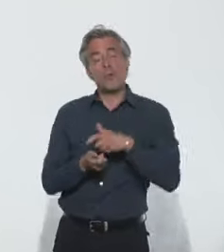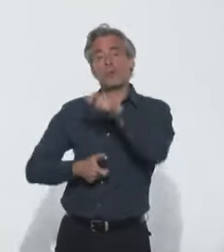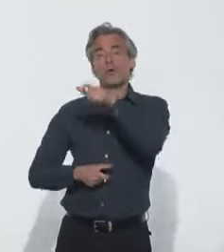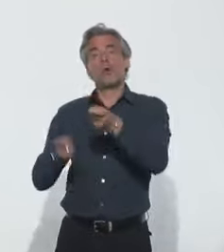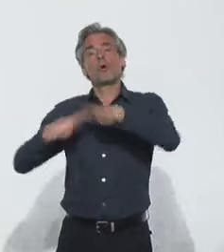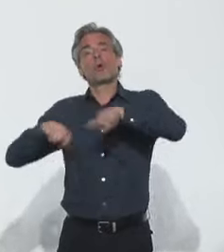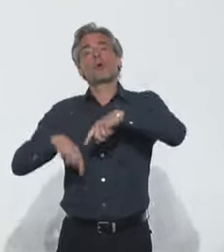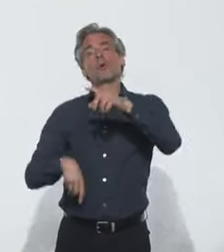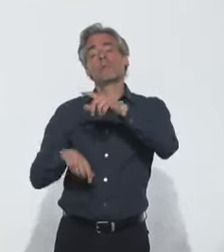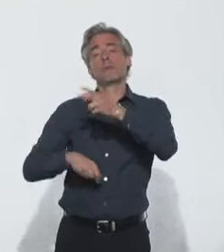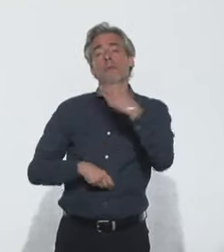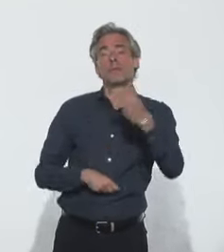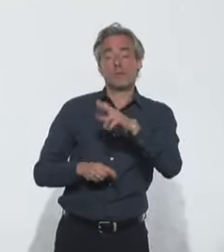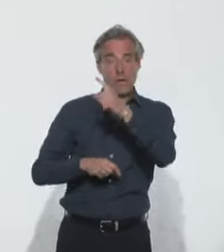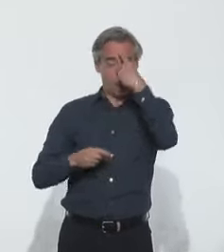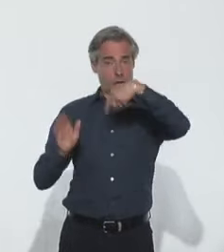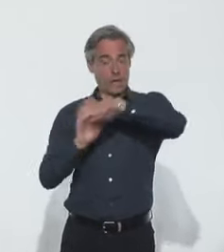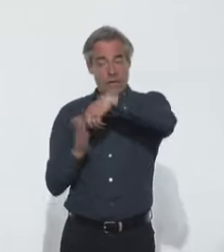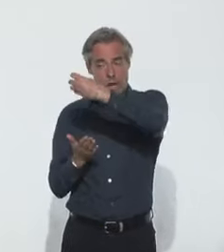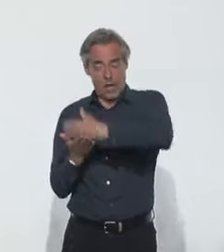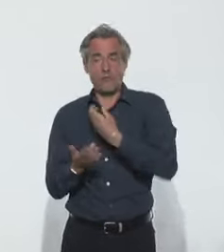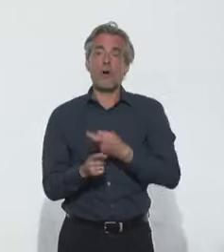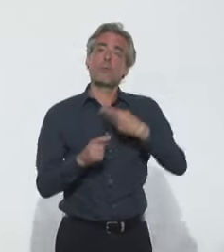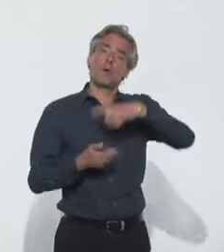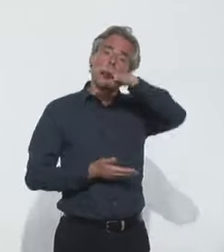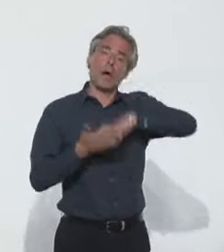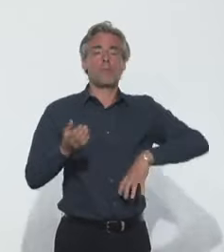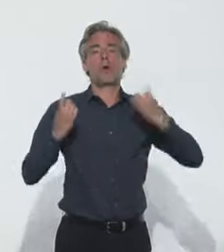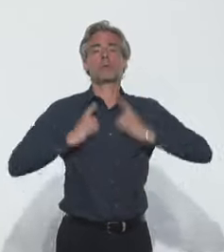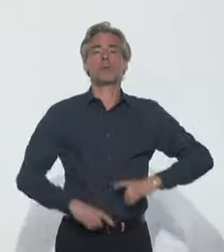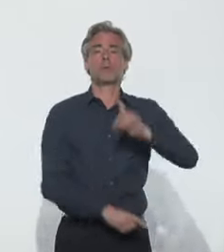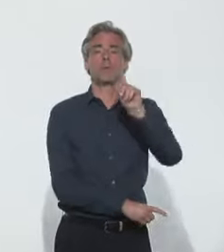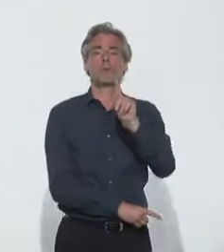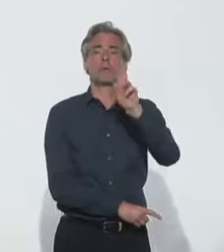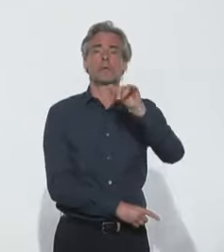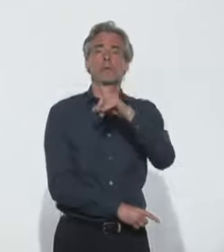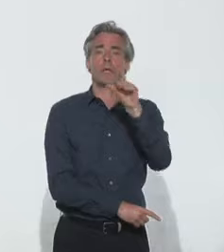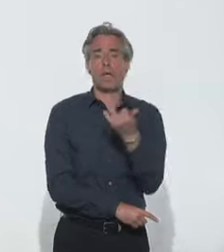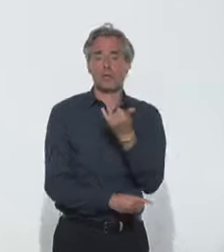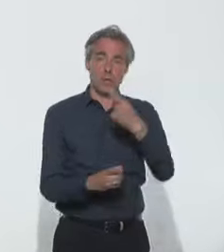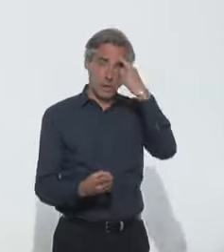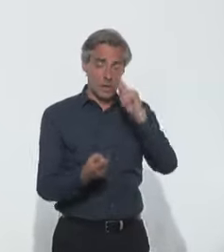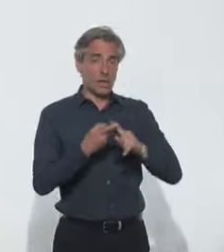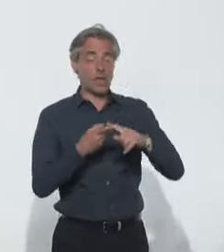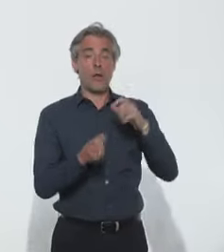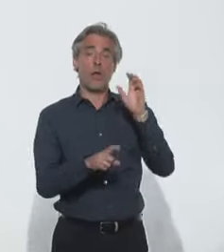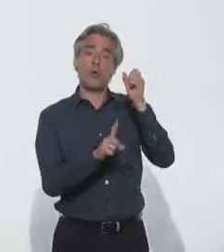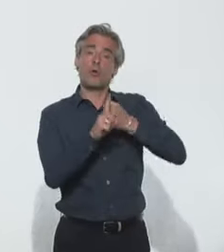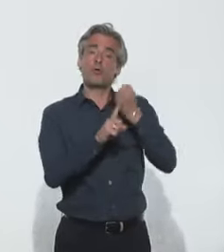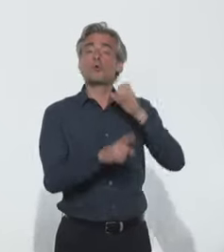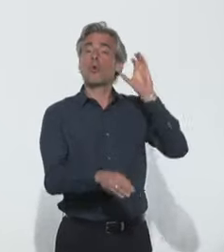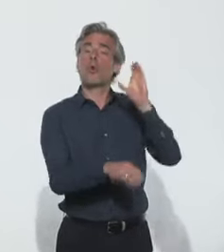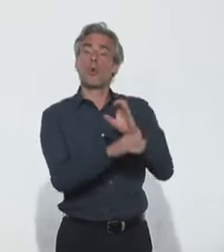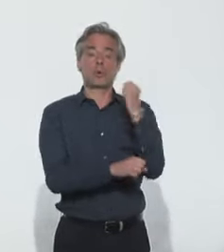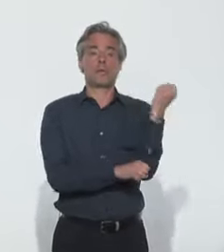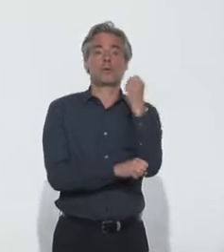le Comité consultatif national d'éthique, sur le rapport de Jérôme Getsch qui a été missionné sur le sujet de la lutte contre l'isolement des personnes